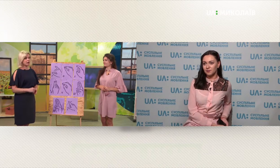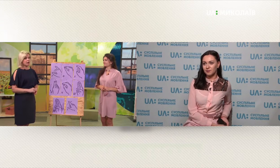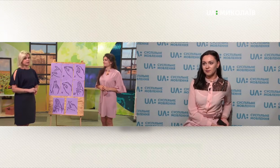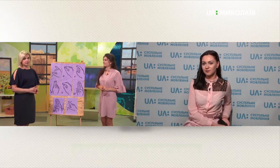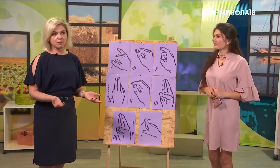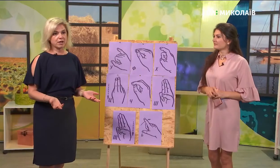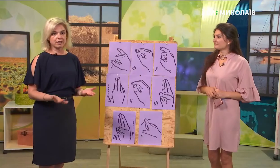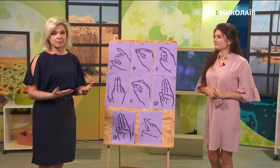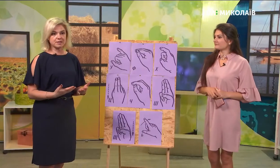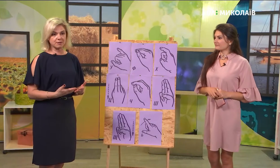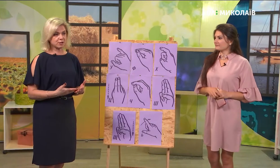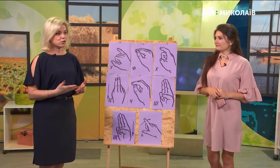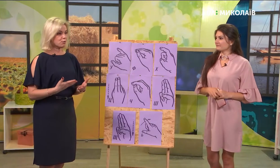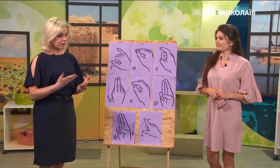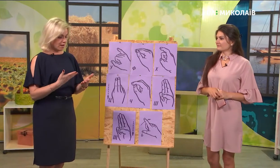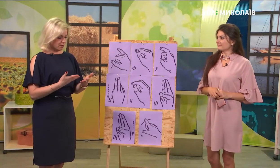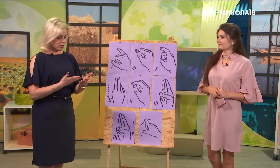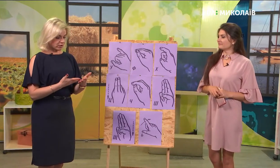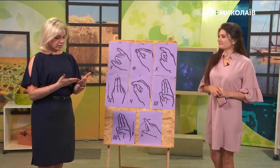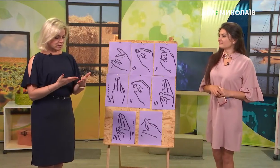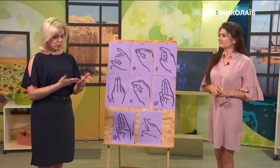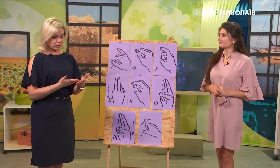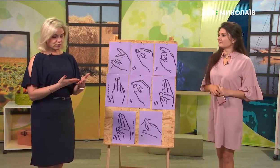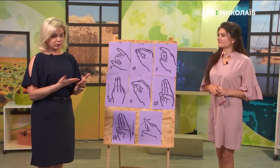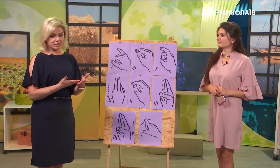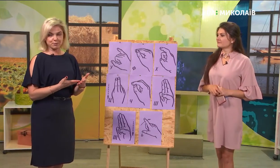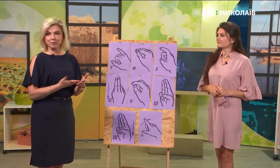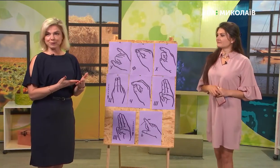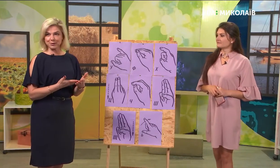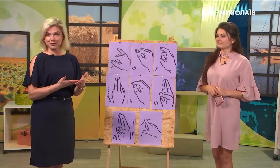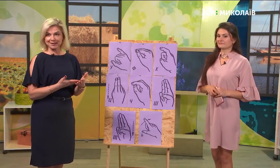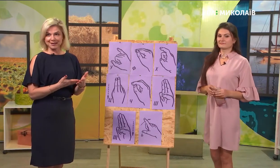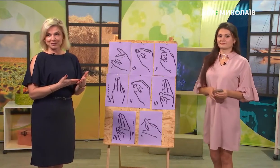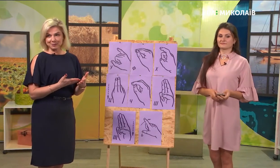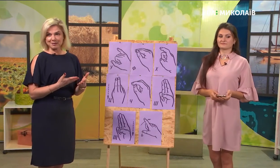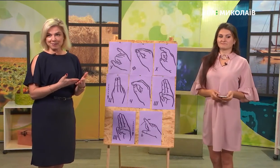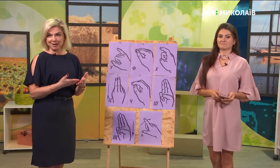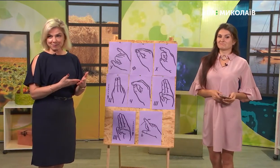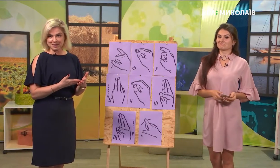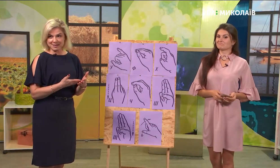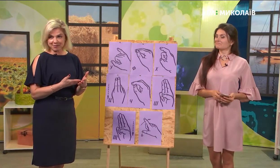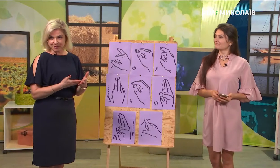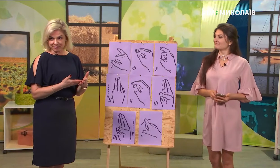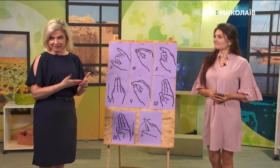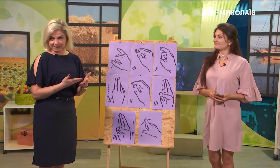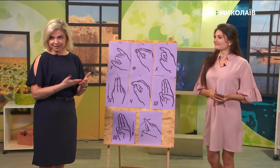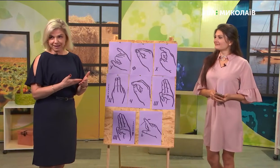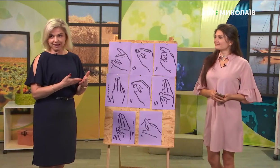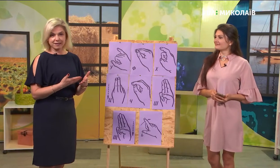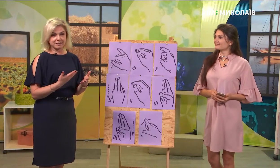Так само, як і на письмі. Якщо ми прочитали слово і воно є з помилкою, ми намагаємося це виправити. І так